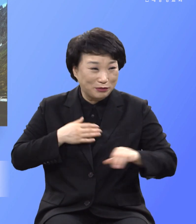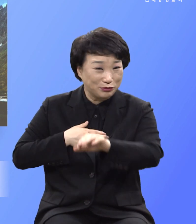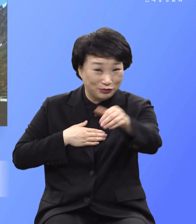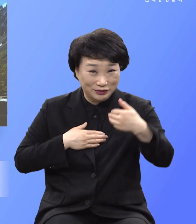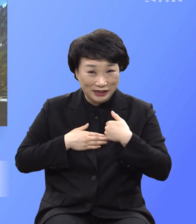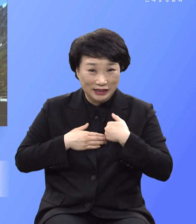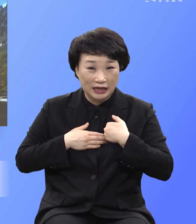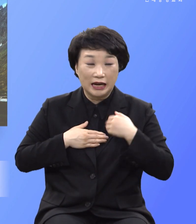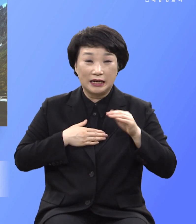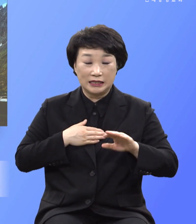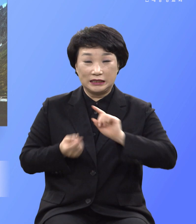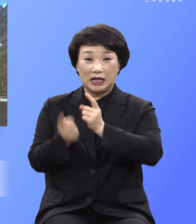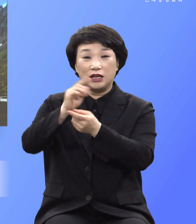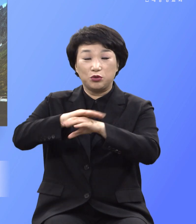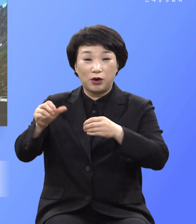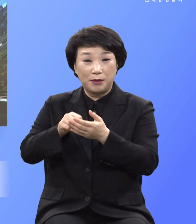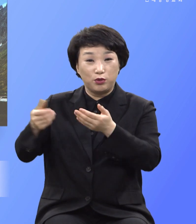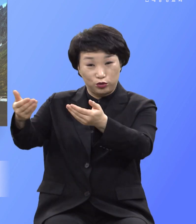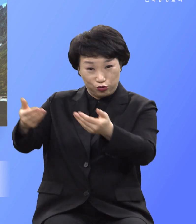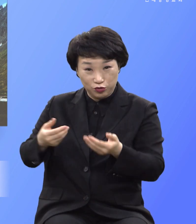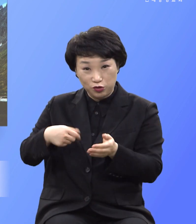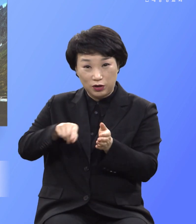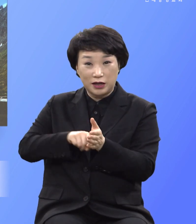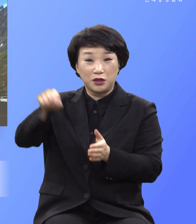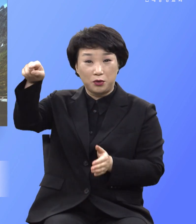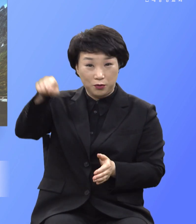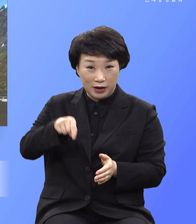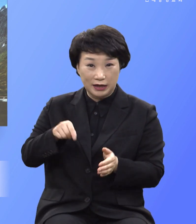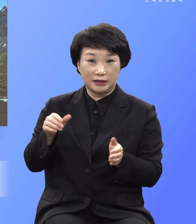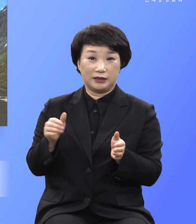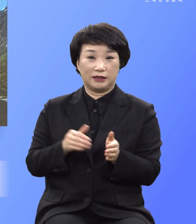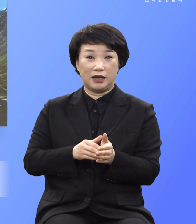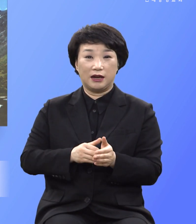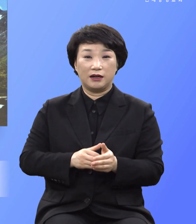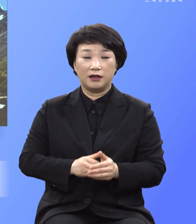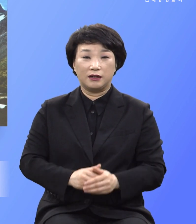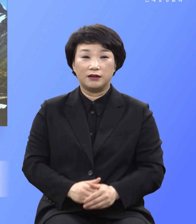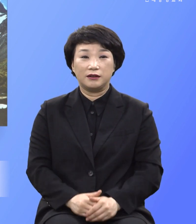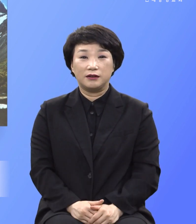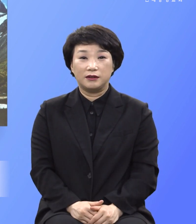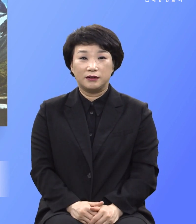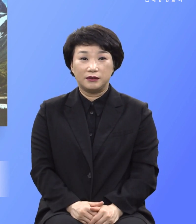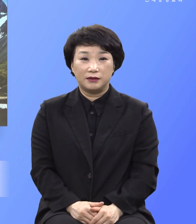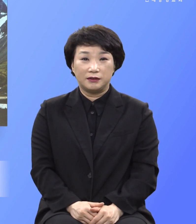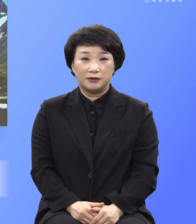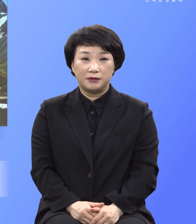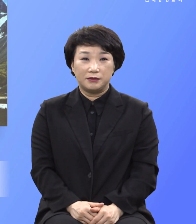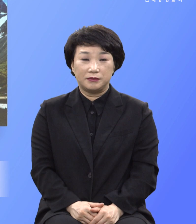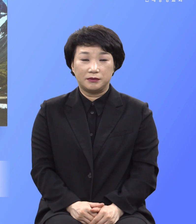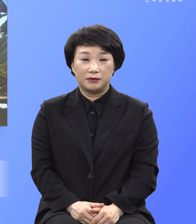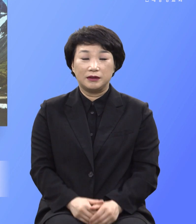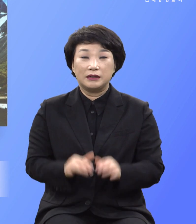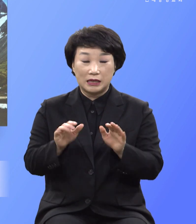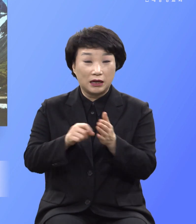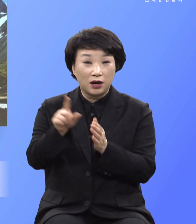사람을 대성으로 주려 함이니라 예 다시 말해서 자기